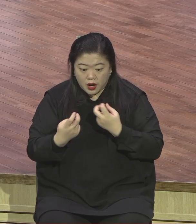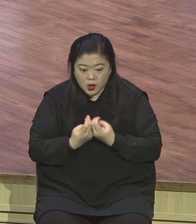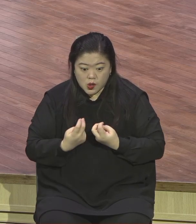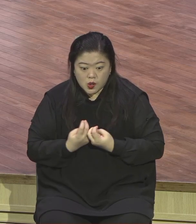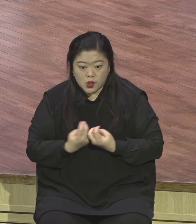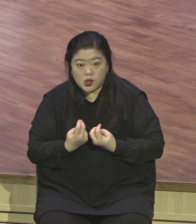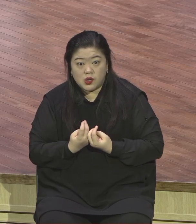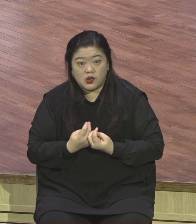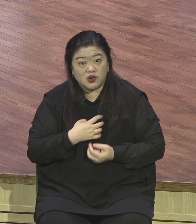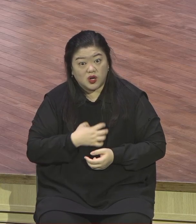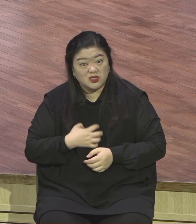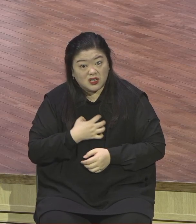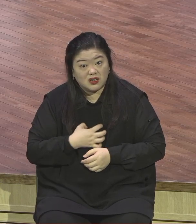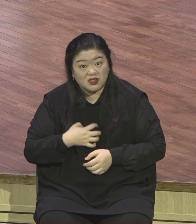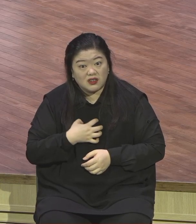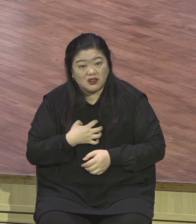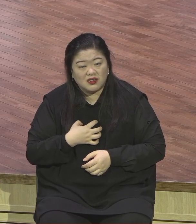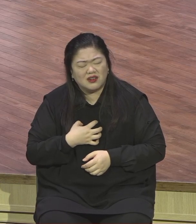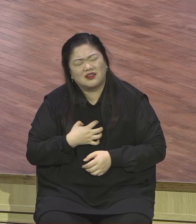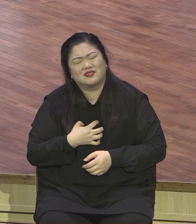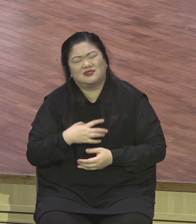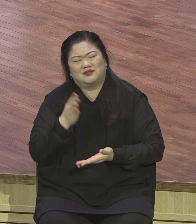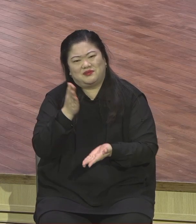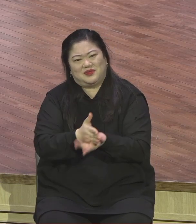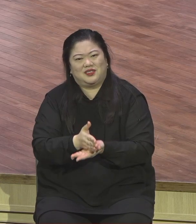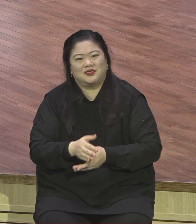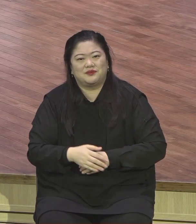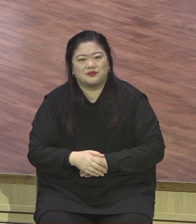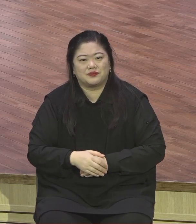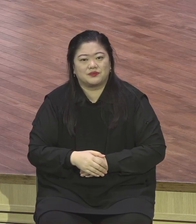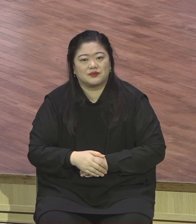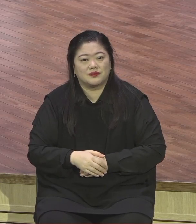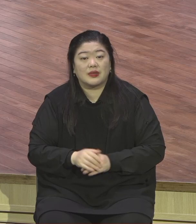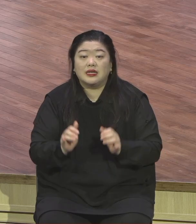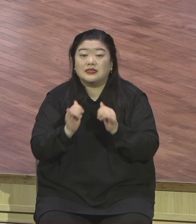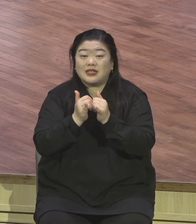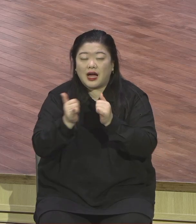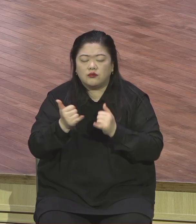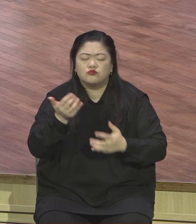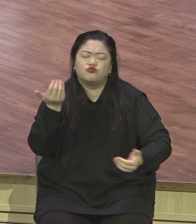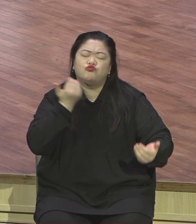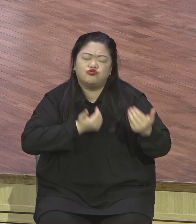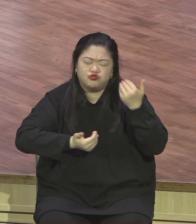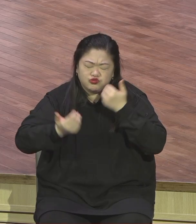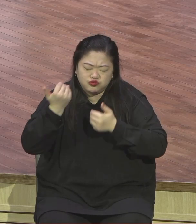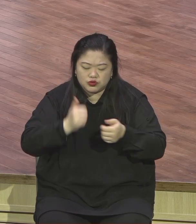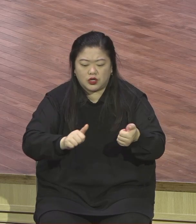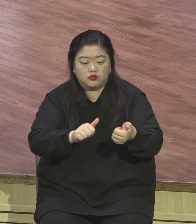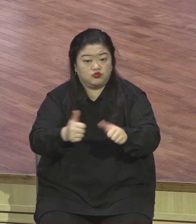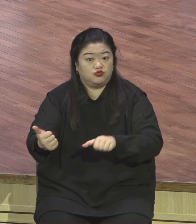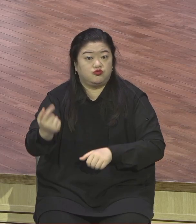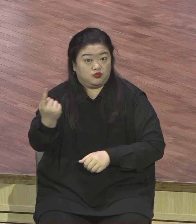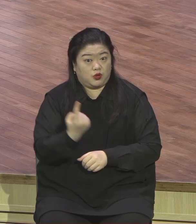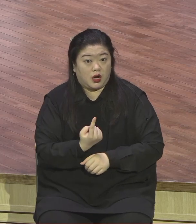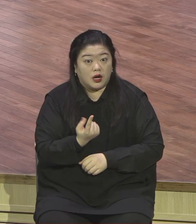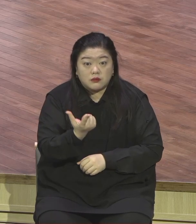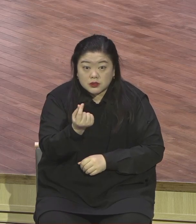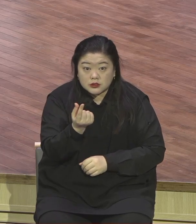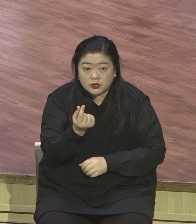영원한 짐을 지고 가고 있습니다. 이것은 죄인된 인간 스스로 결단코